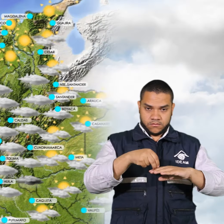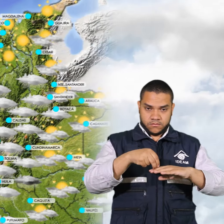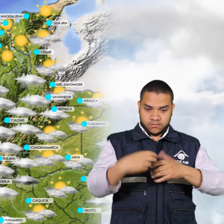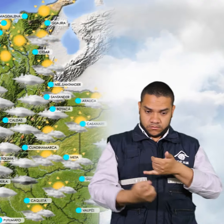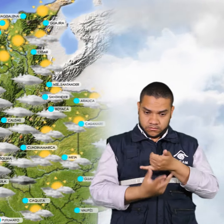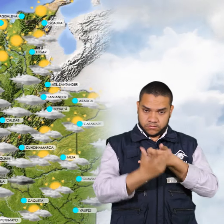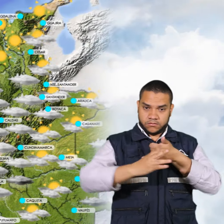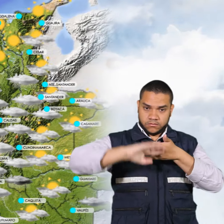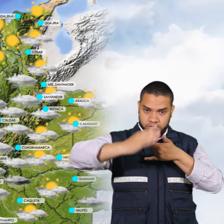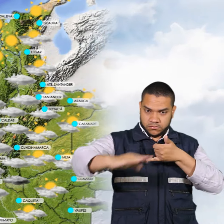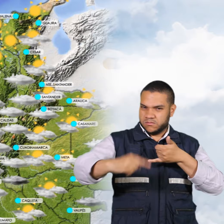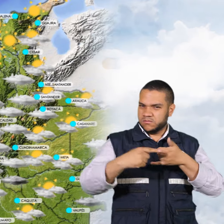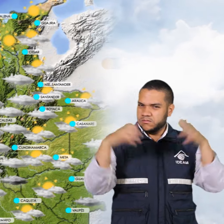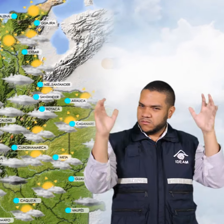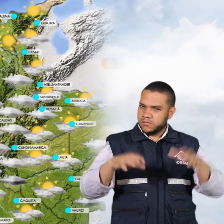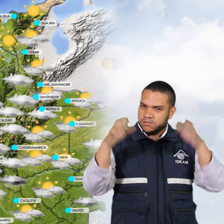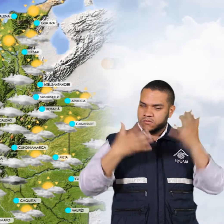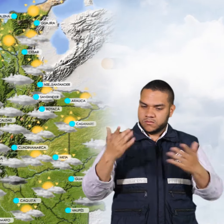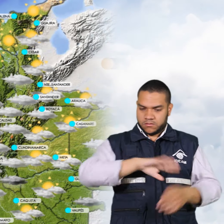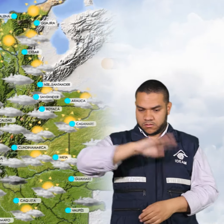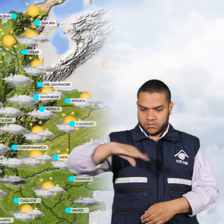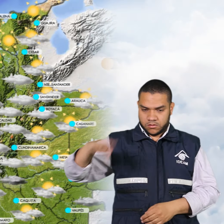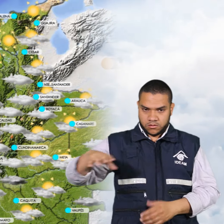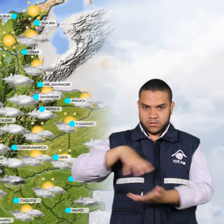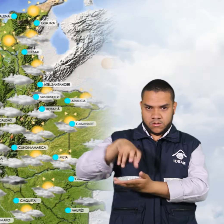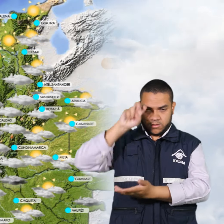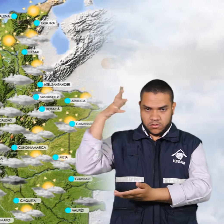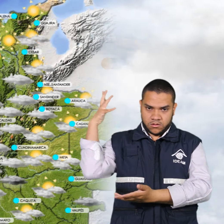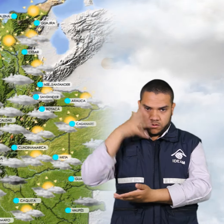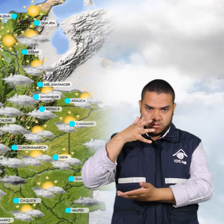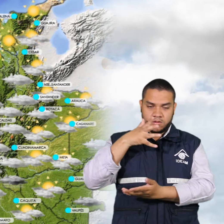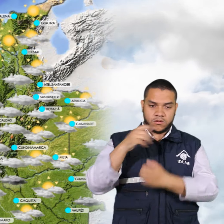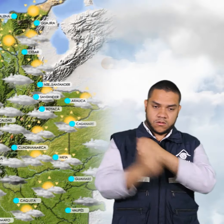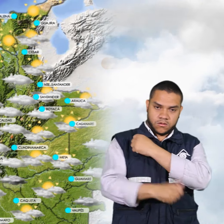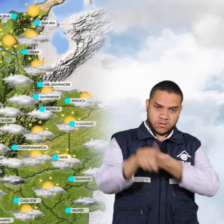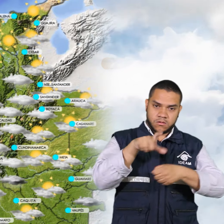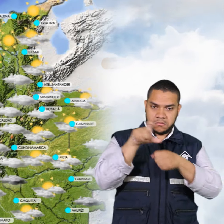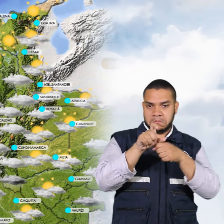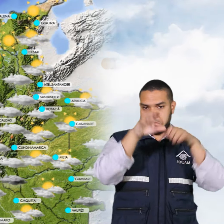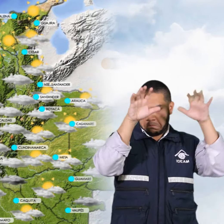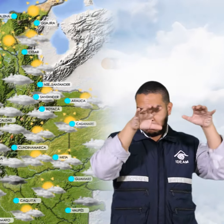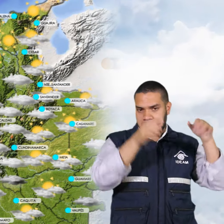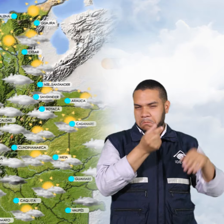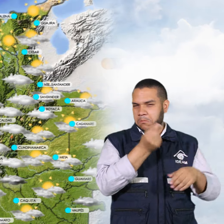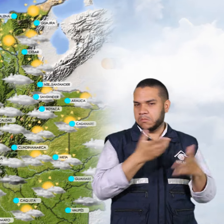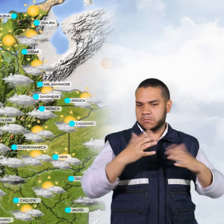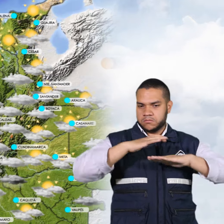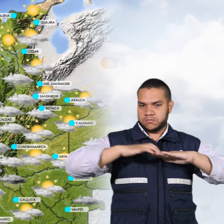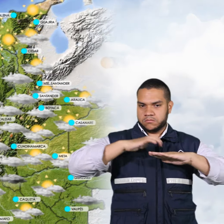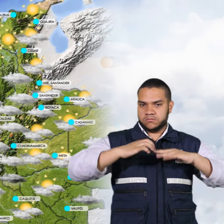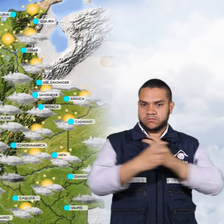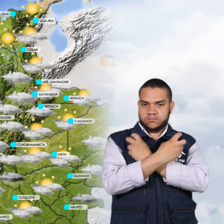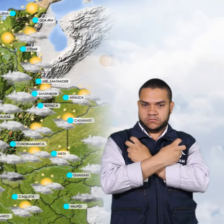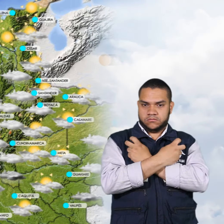precipitaciones en antioquia algunas zonas de los santanderes boyacá cundinamarca lluvias menos intensas en tolima y huila en